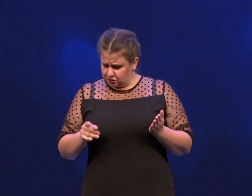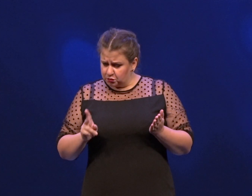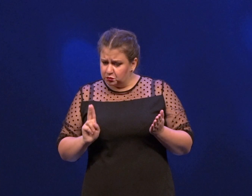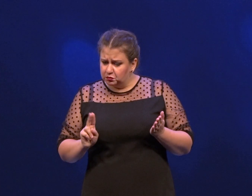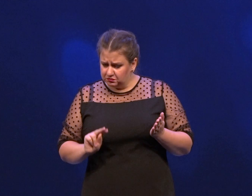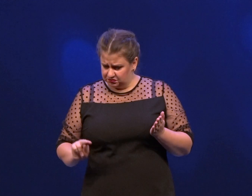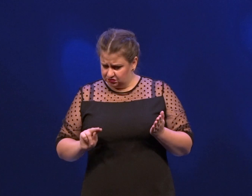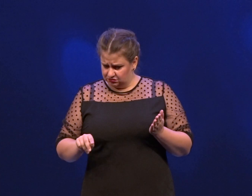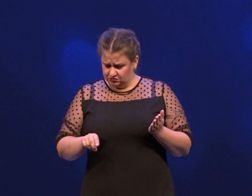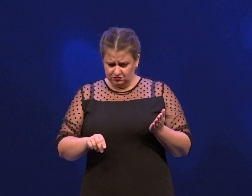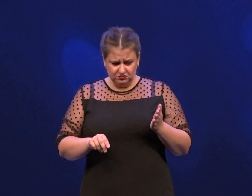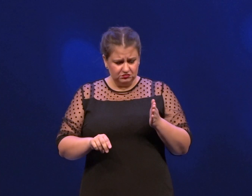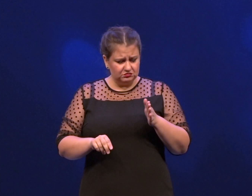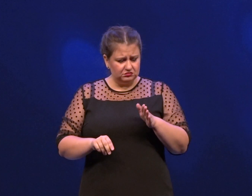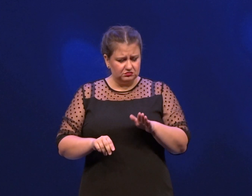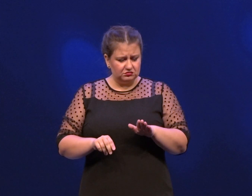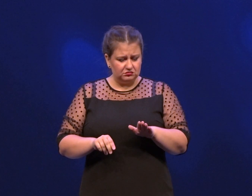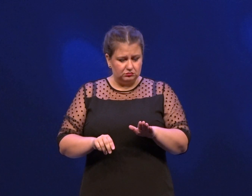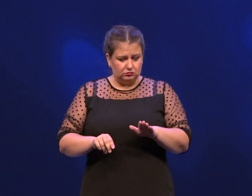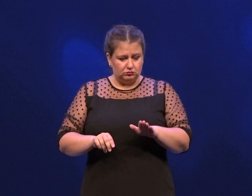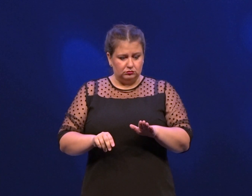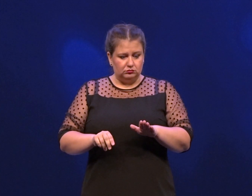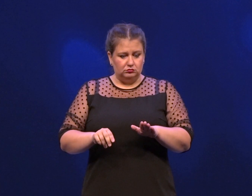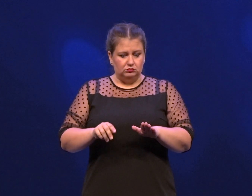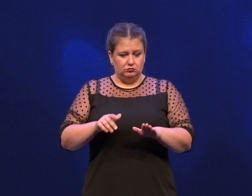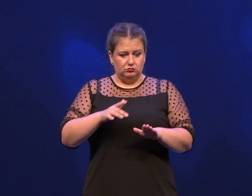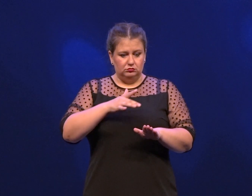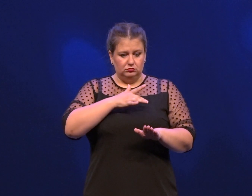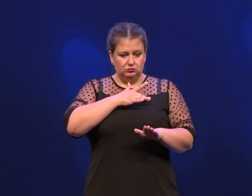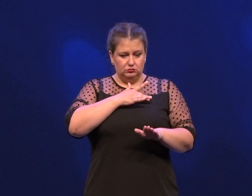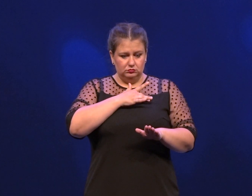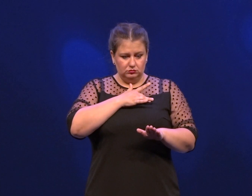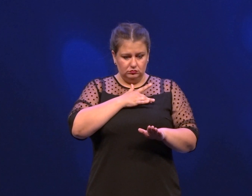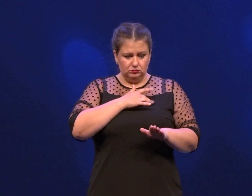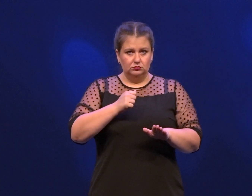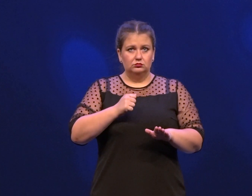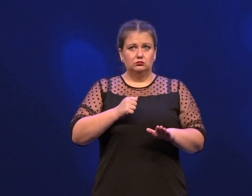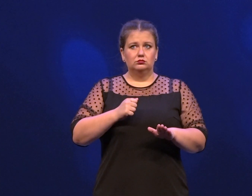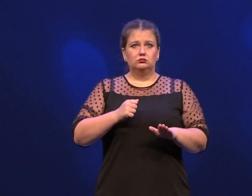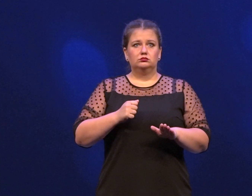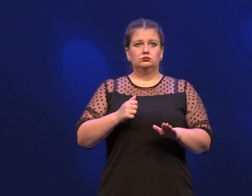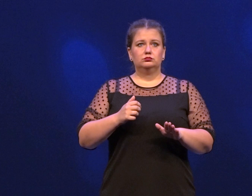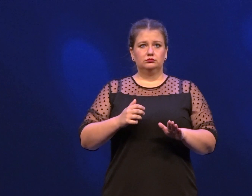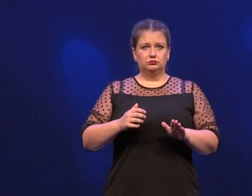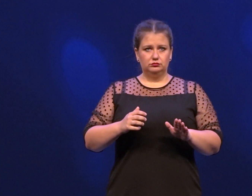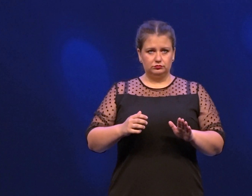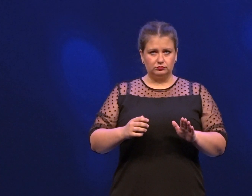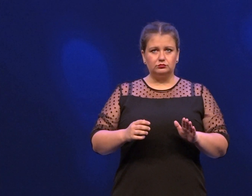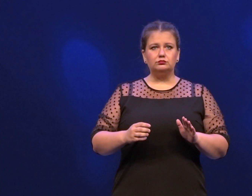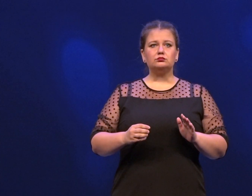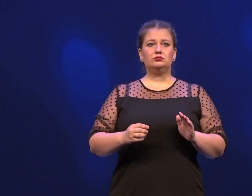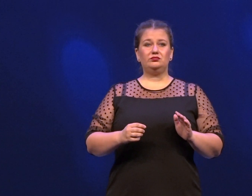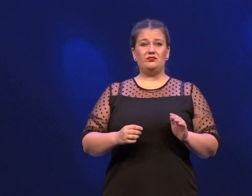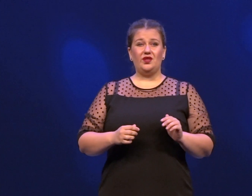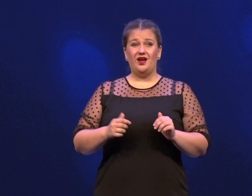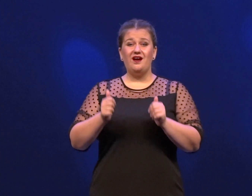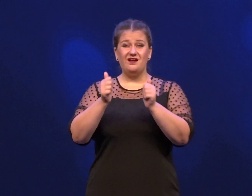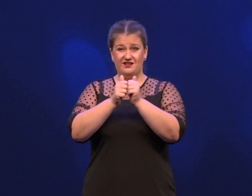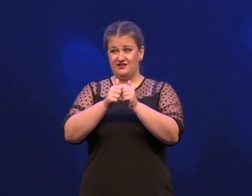ее взволновало. Интересно, кто его не писал? И сердце ее забилось, увидев имя